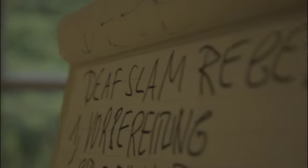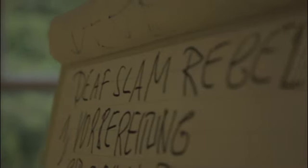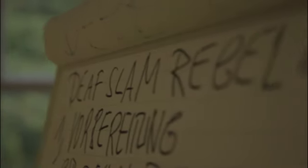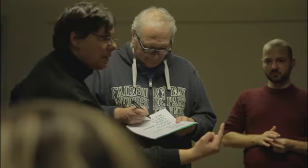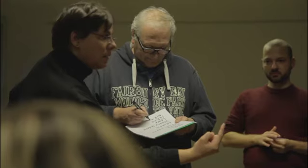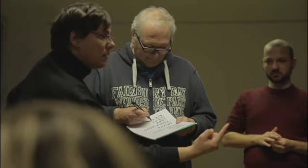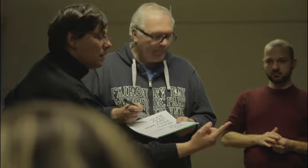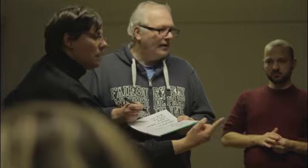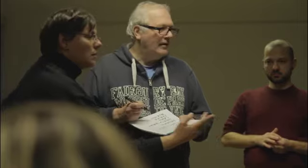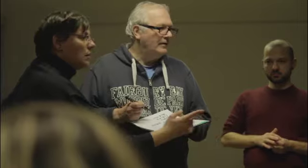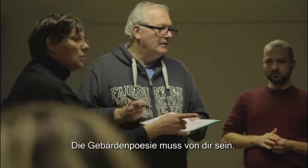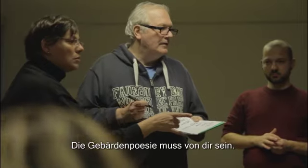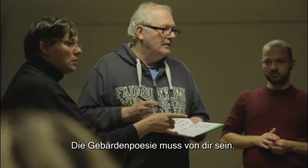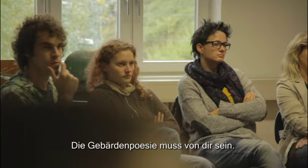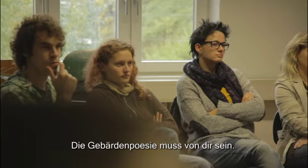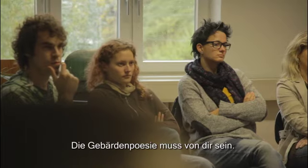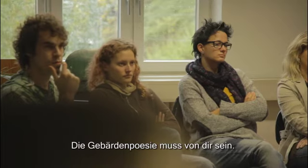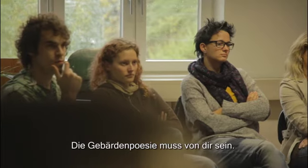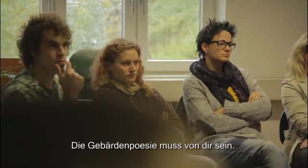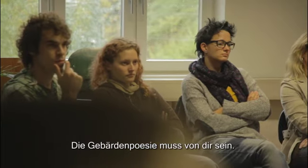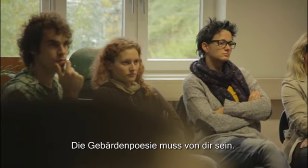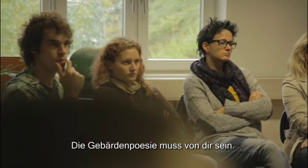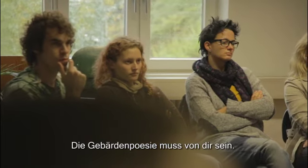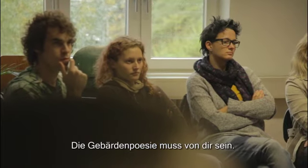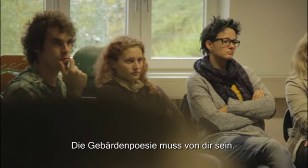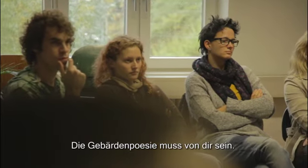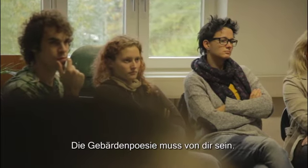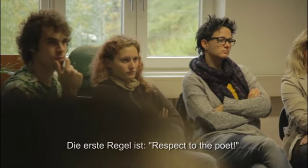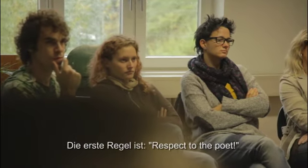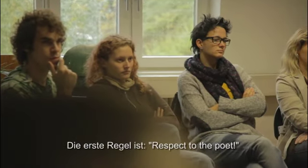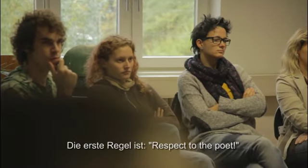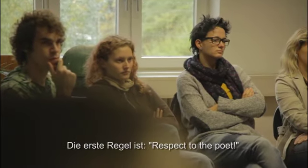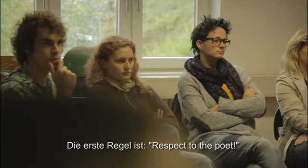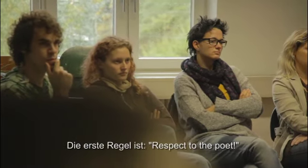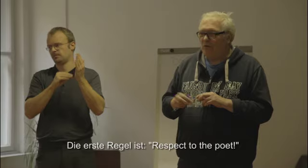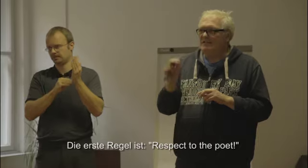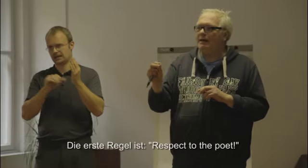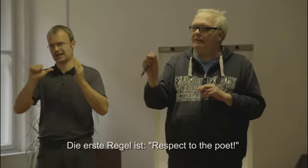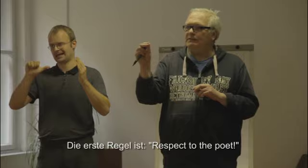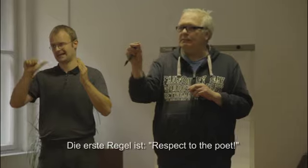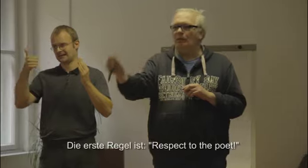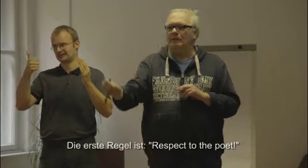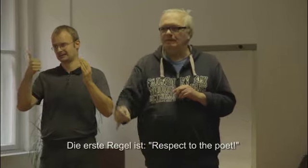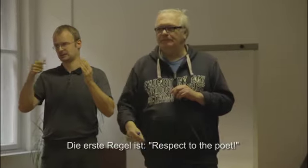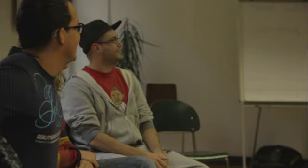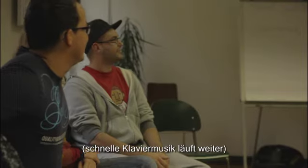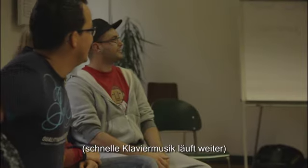voreinander aus. Die Gebärdenspoesie muss von dir sein. Die erste Regel ist Respect to the Poet. Wolf